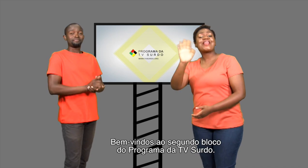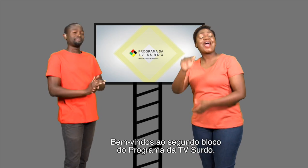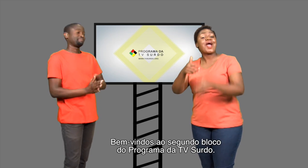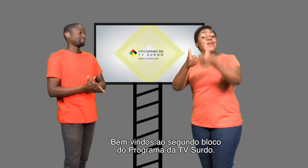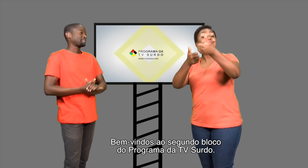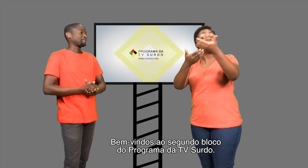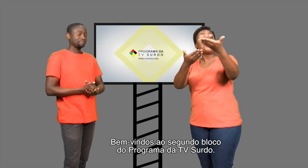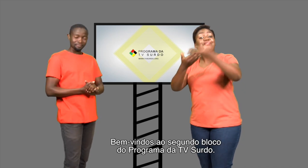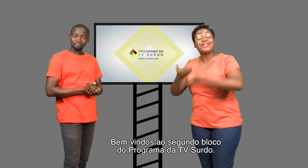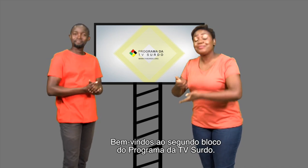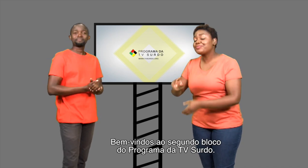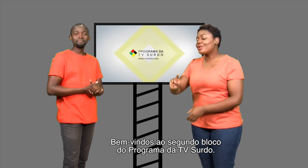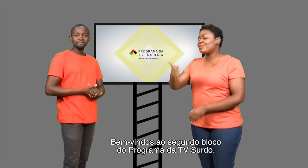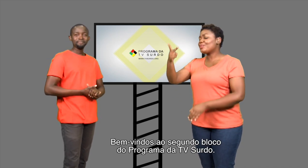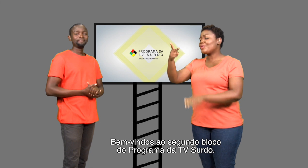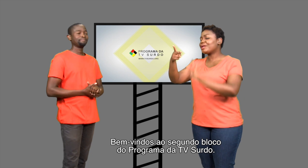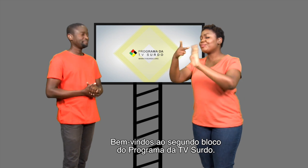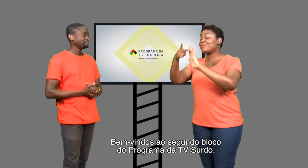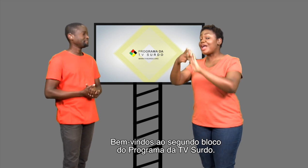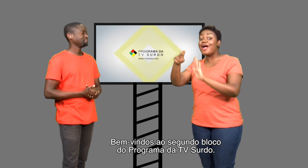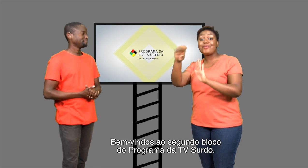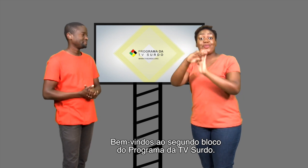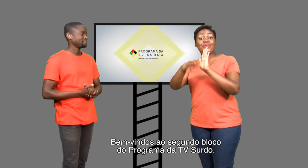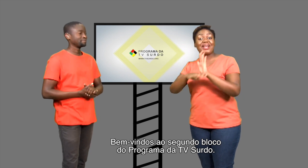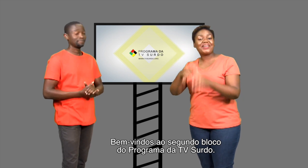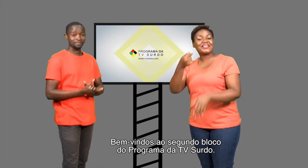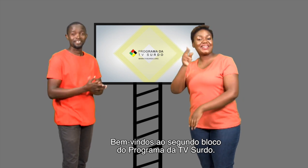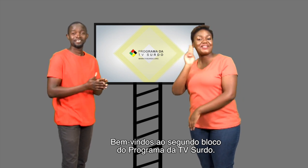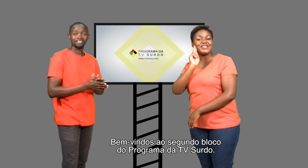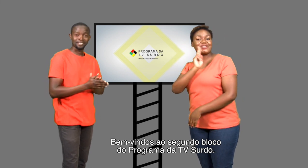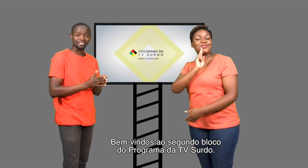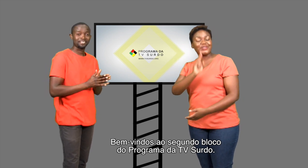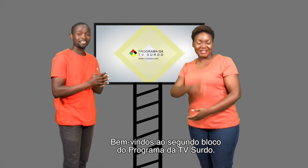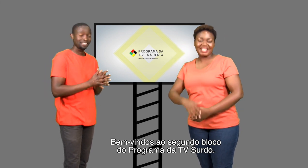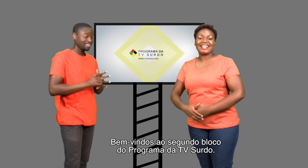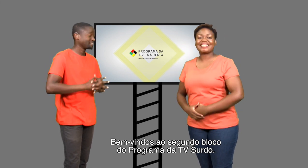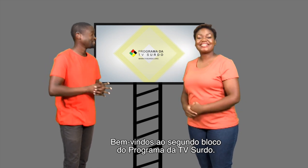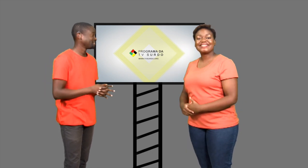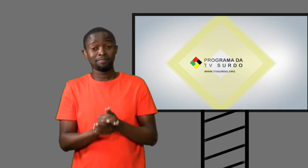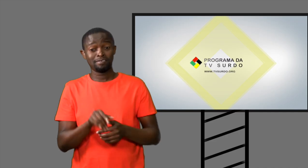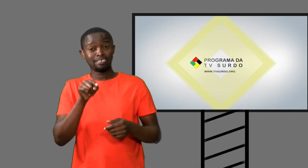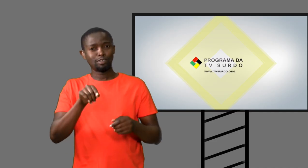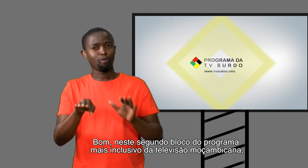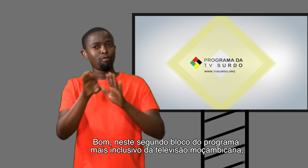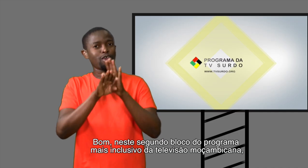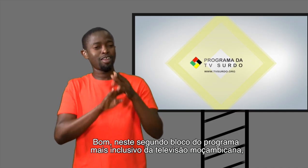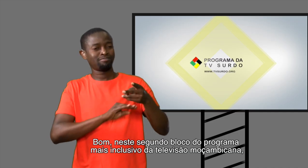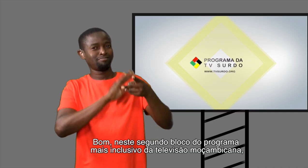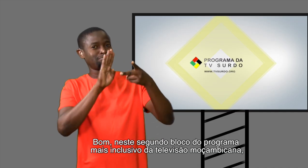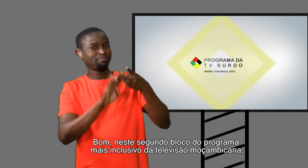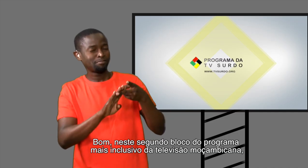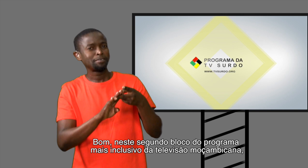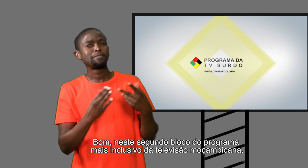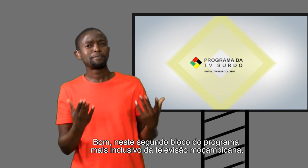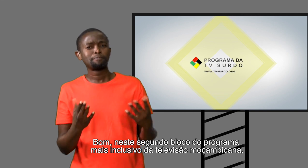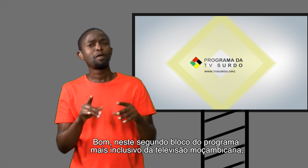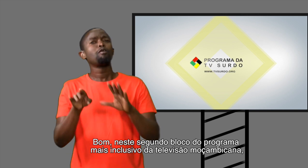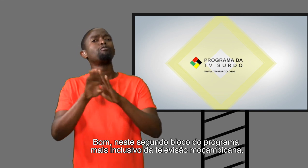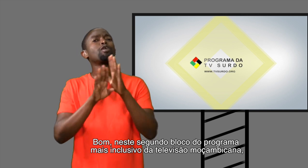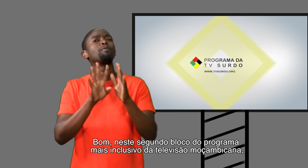Bem-vindo ao segundo bloco do programa da TV surdo. Bom, neste segundo bloco